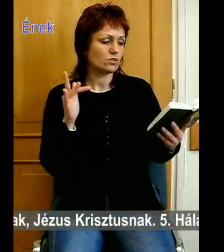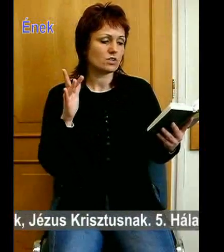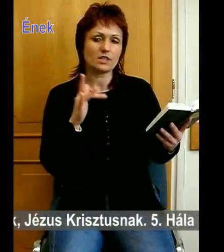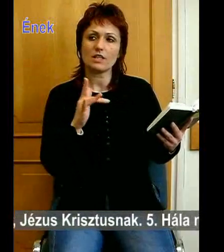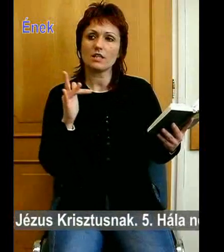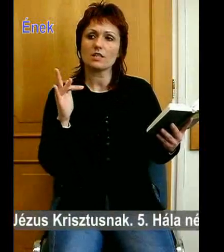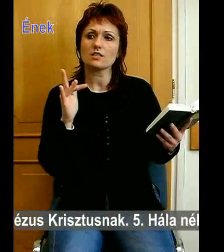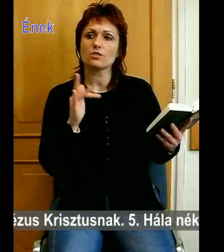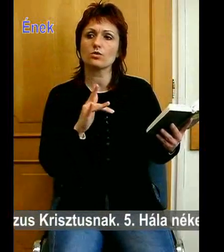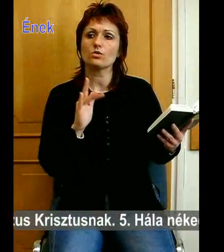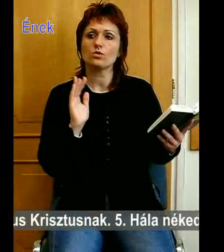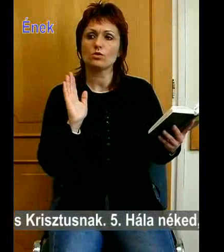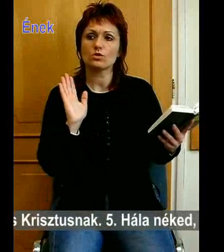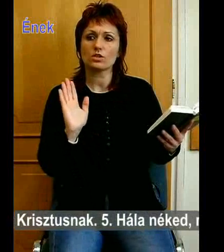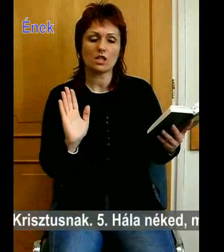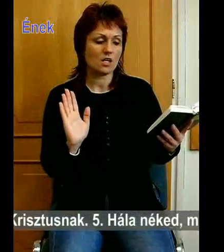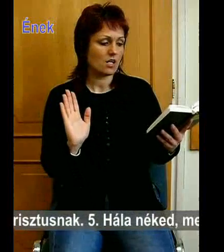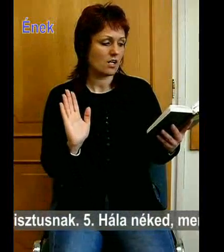Krisztusnak.